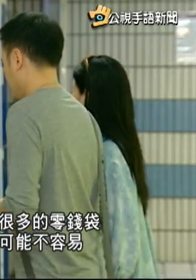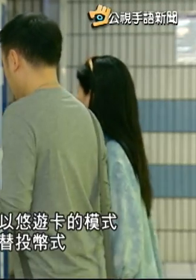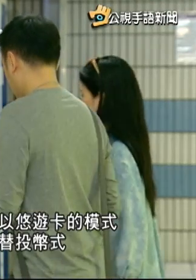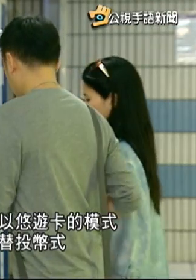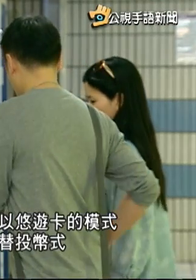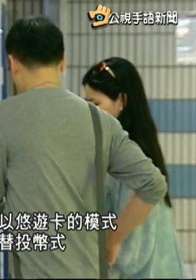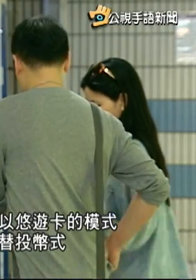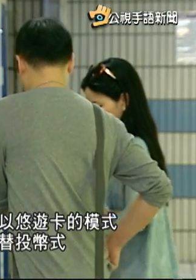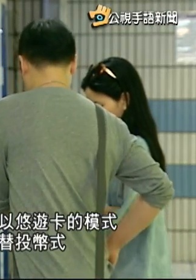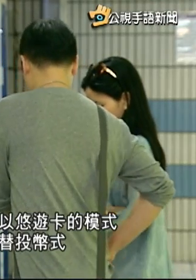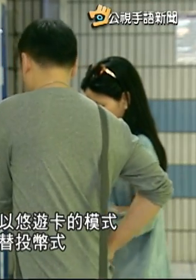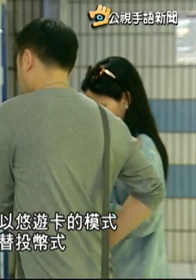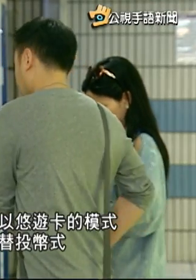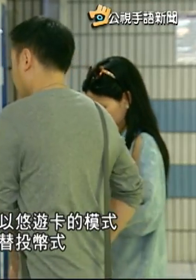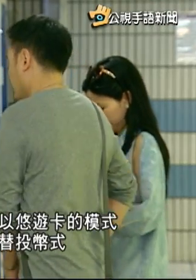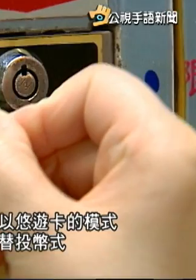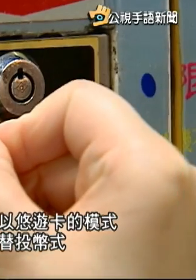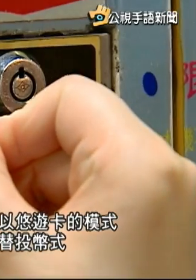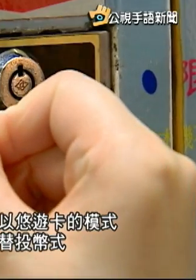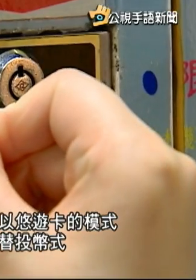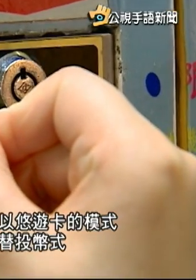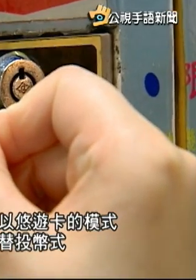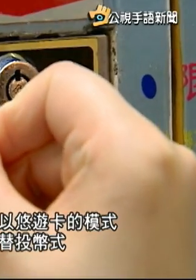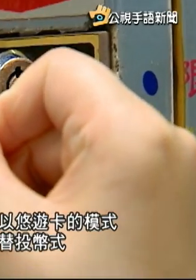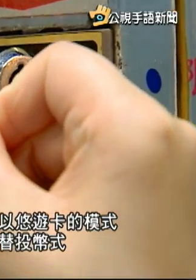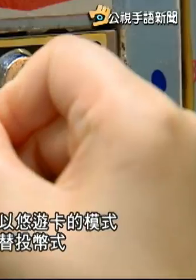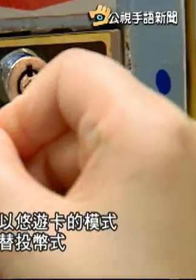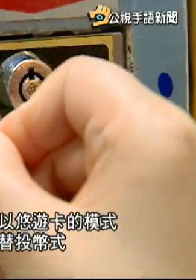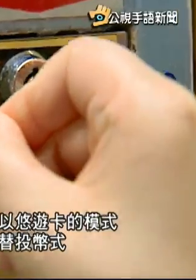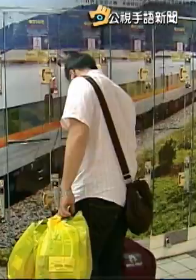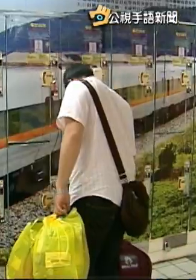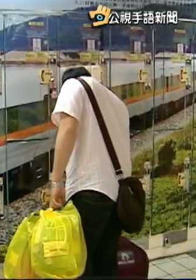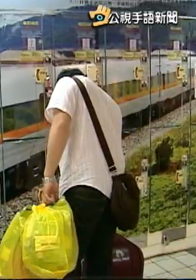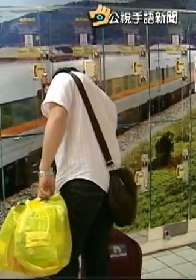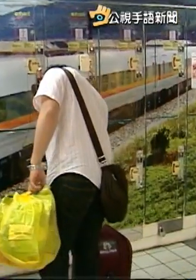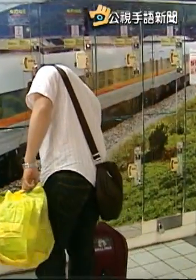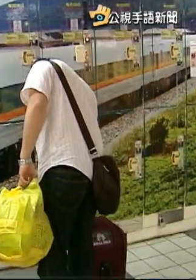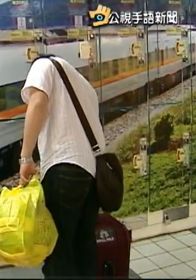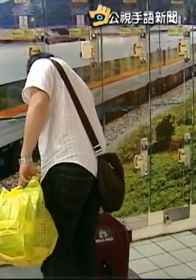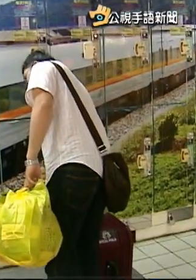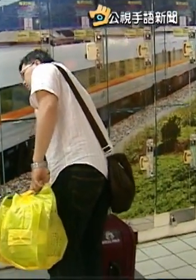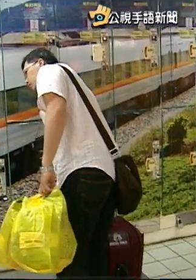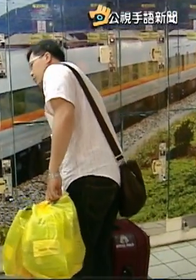不排除以悠有卡的模式来代替投币式记者沈小青谢其文台北报道